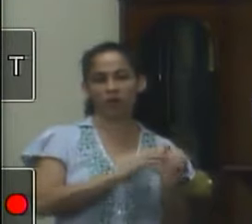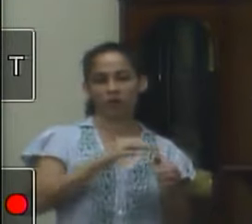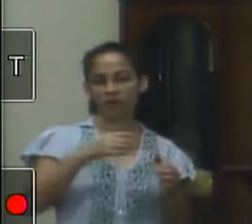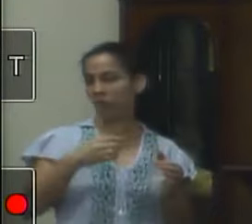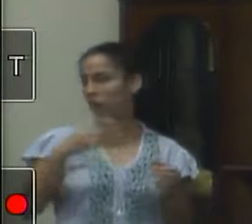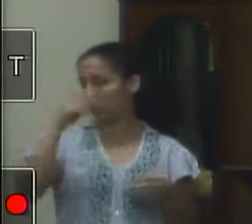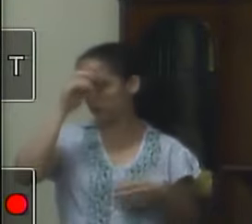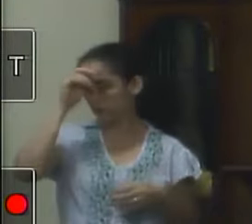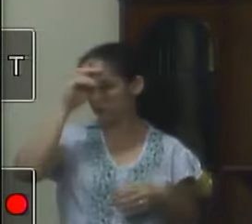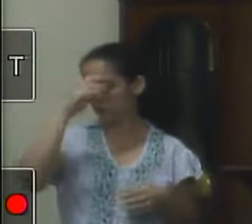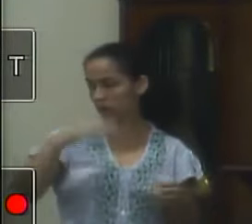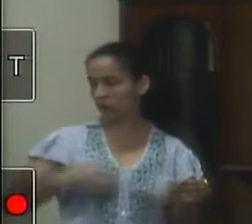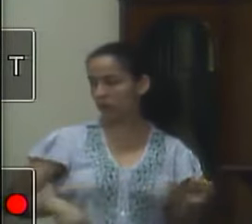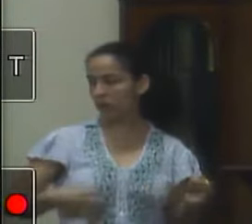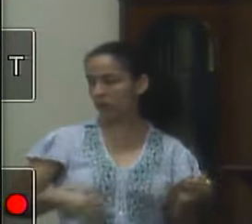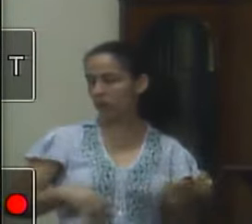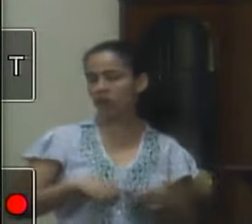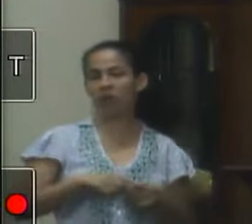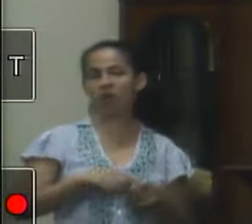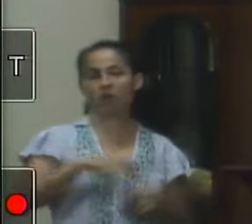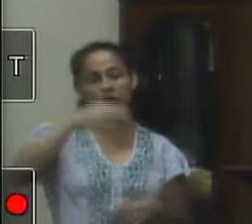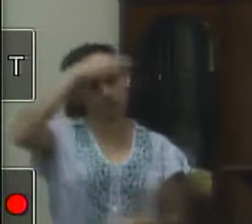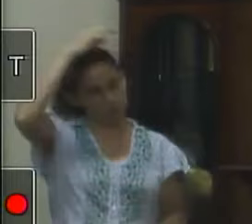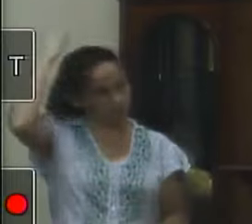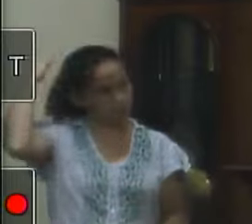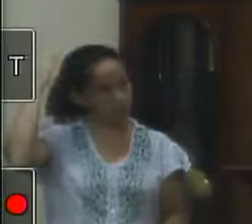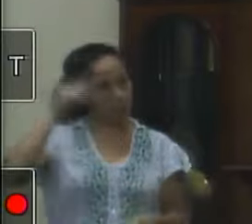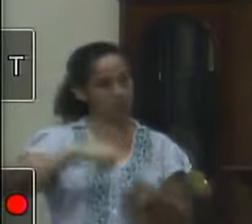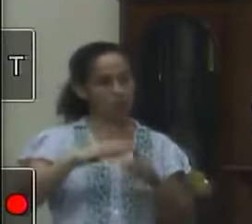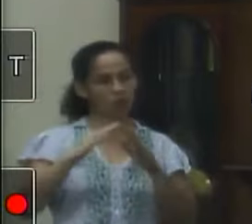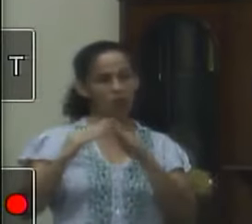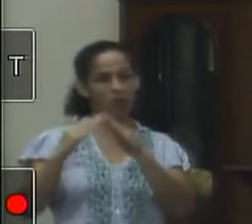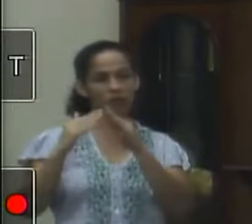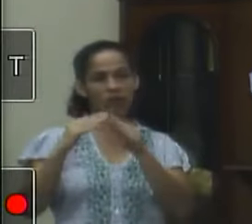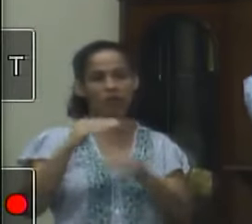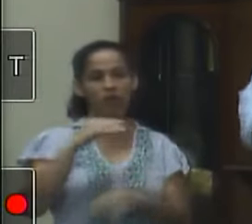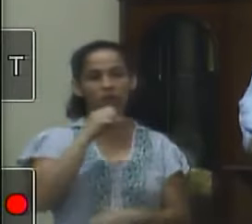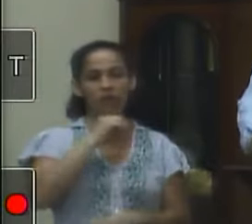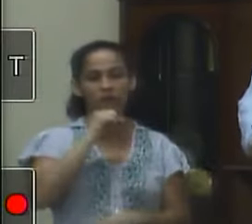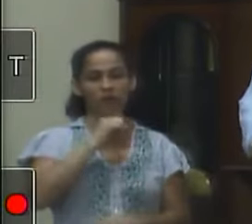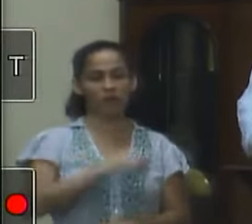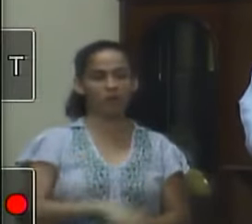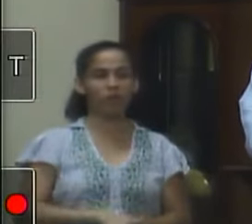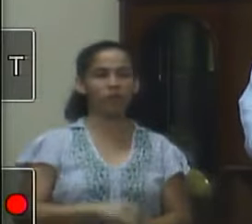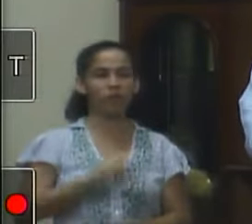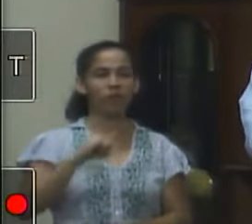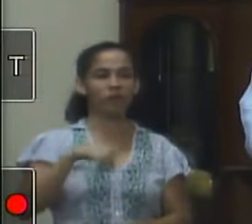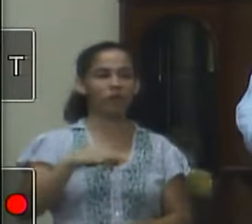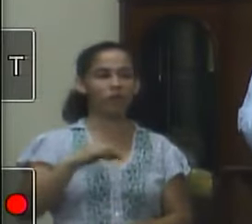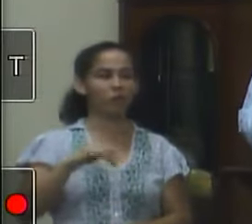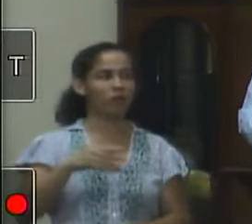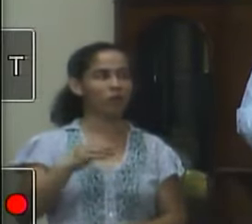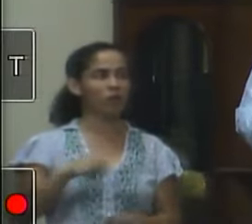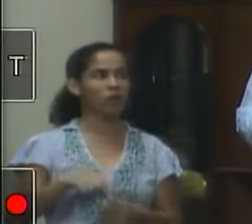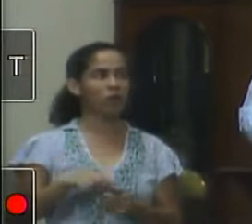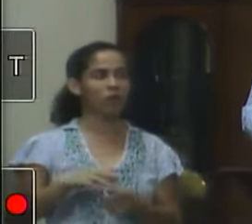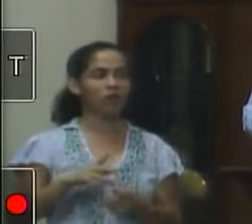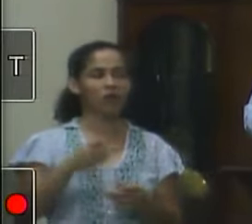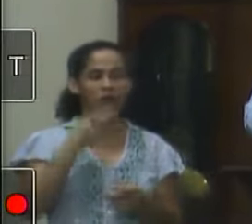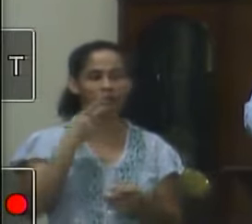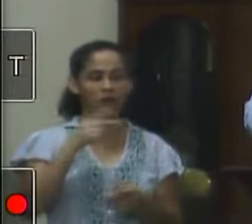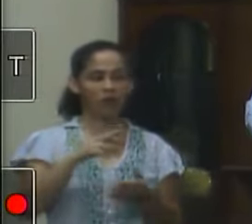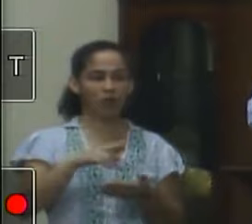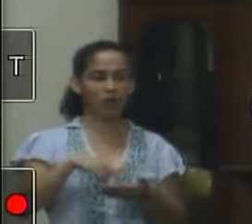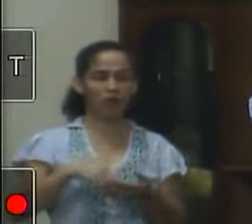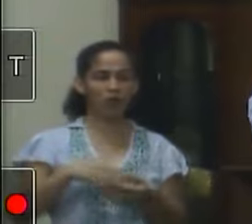Sabel o hospital de conservatória e lá dos velhos por indicação do vereador David vamos fazer um requerimento formal